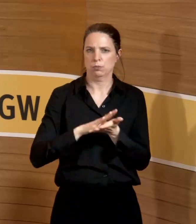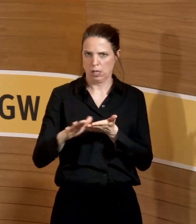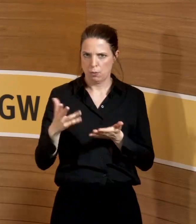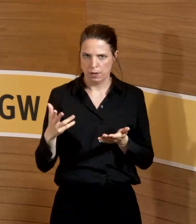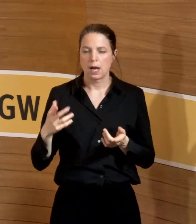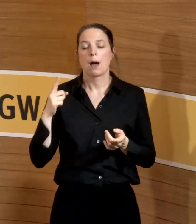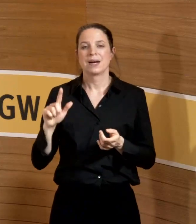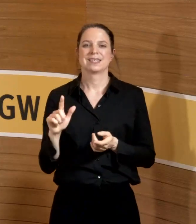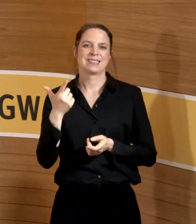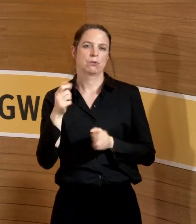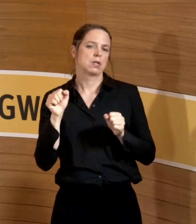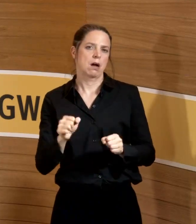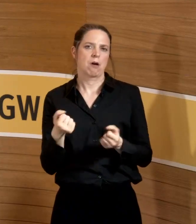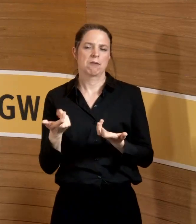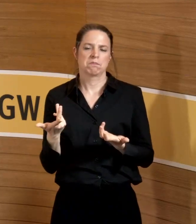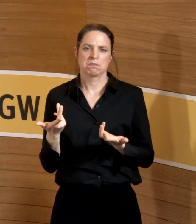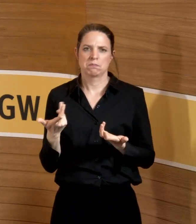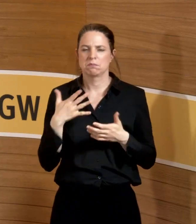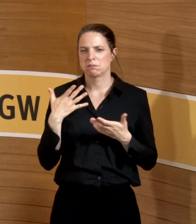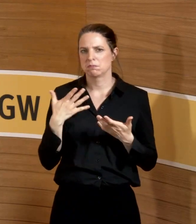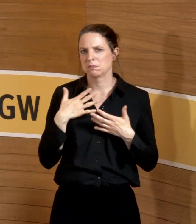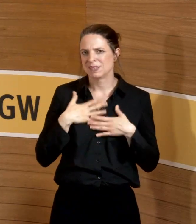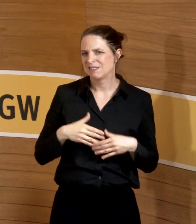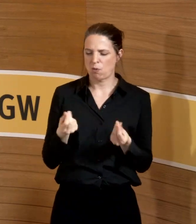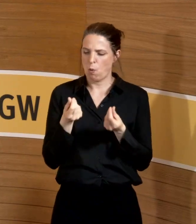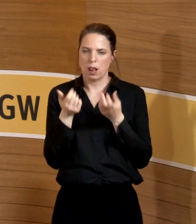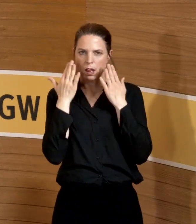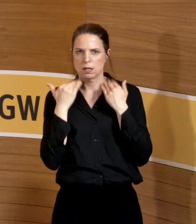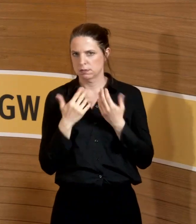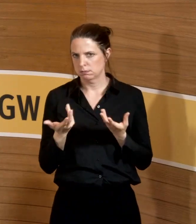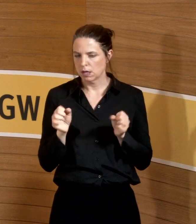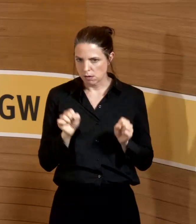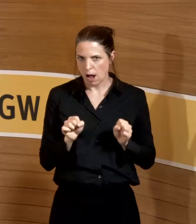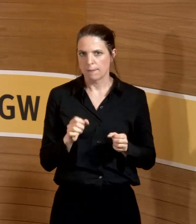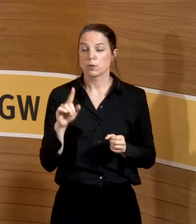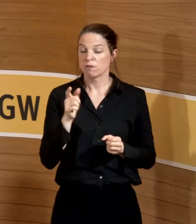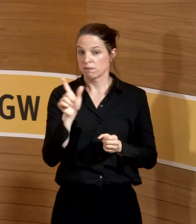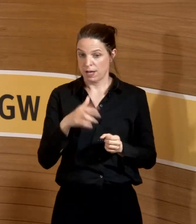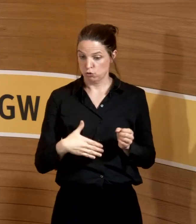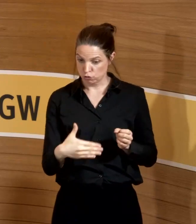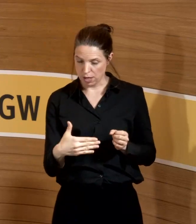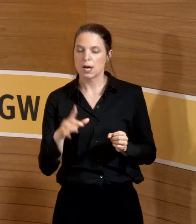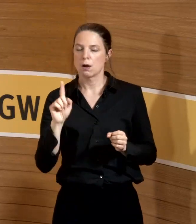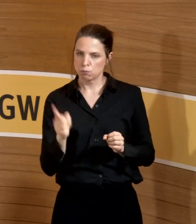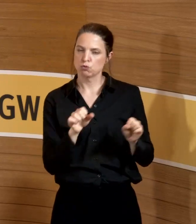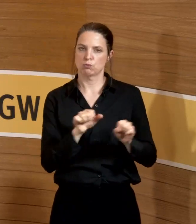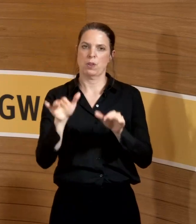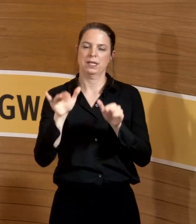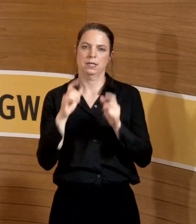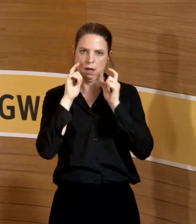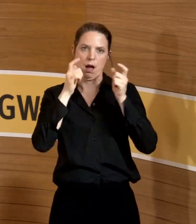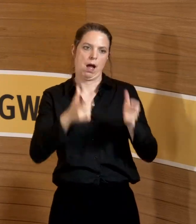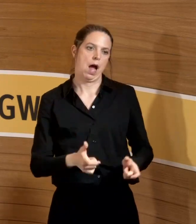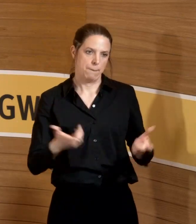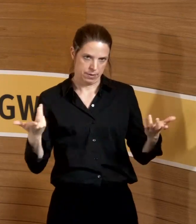natürlich sekundär irgendwie suboptimale Empfindungen hervorrufen. Und dann muss eine Schwangere die Möglichkeit haben, dieses Ding abzusetzen.